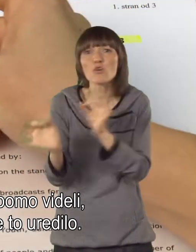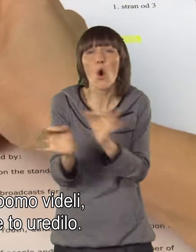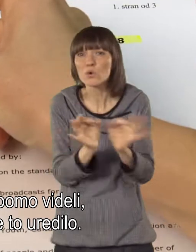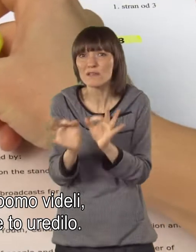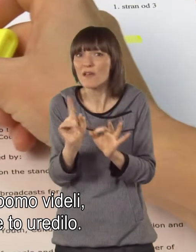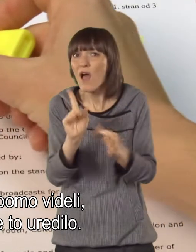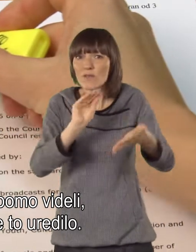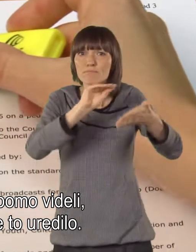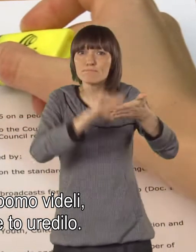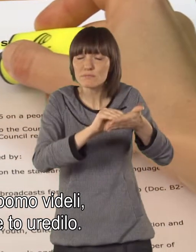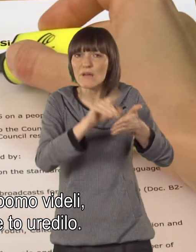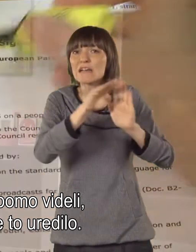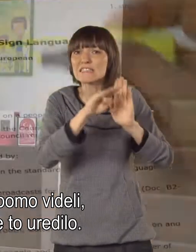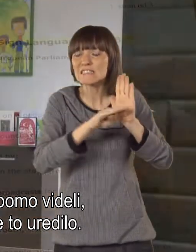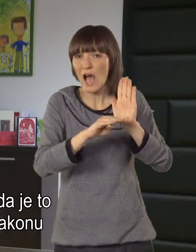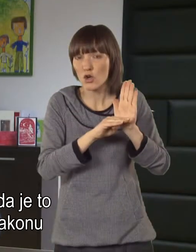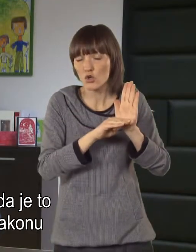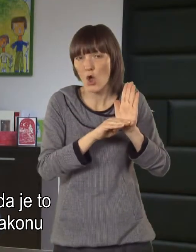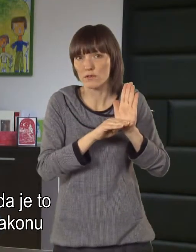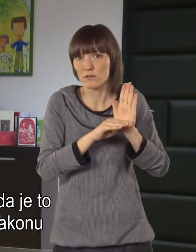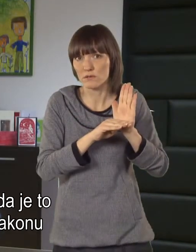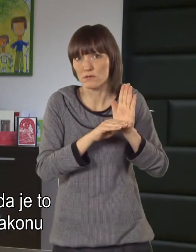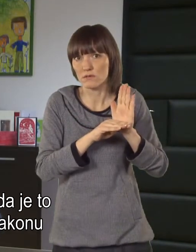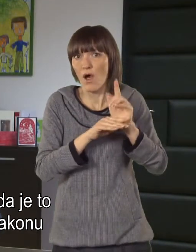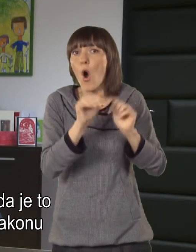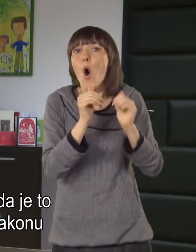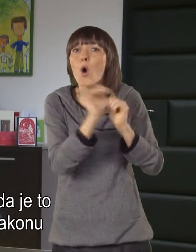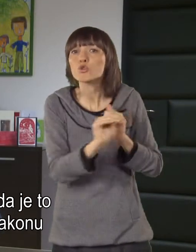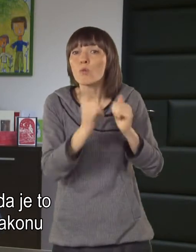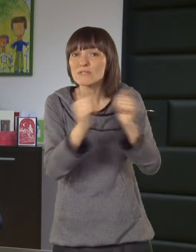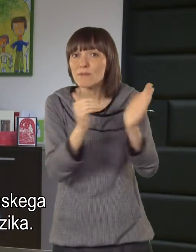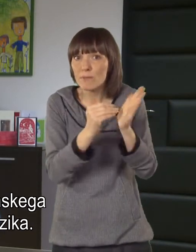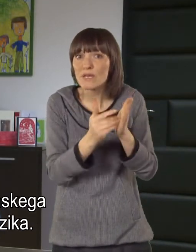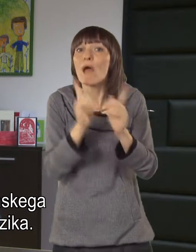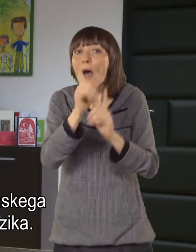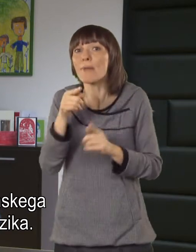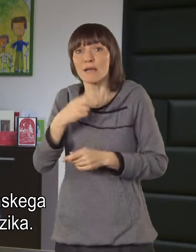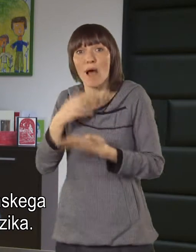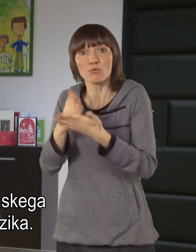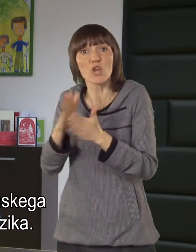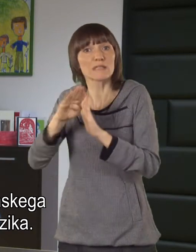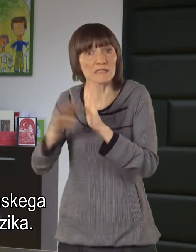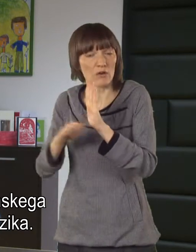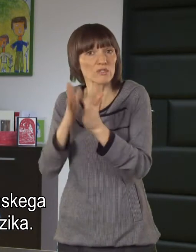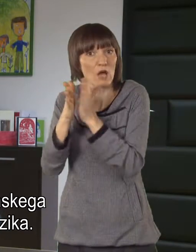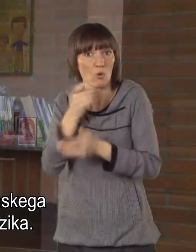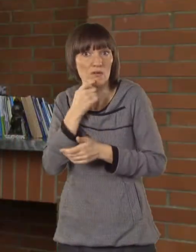smo videli na kakšen način in bi se to uredilo. Pač mi smo mnenja, je to potrebno urediti v zakonu o slovenskem znakovnem jeziku.